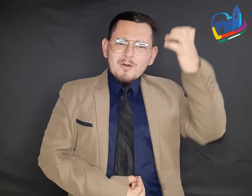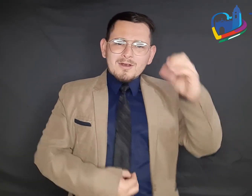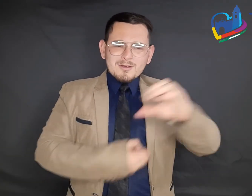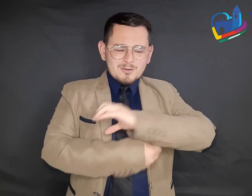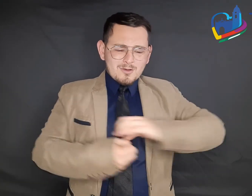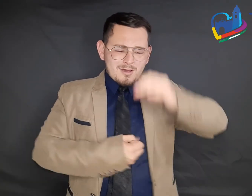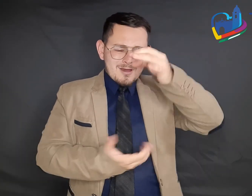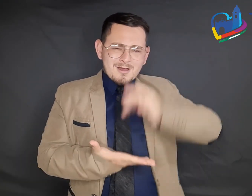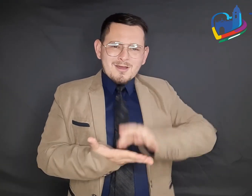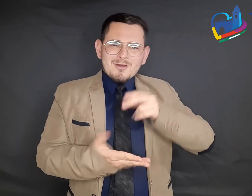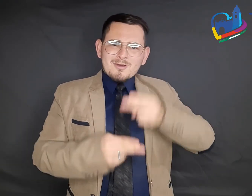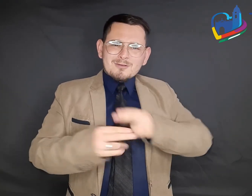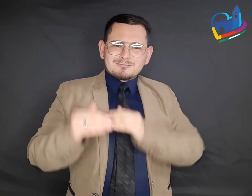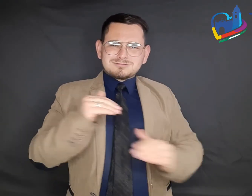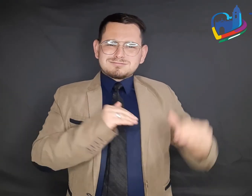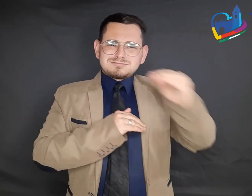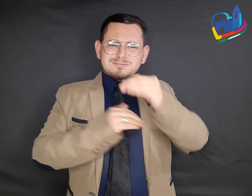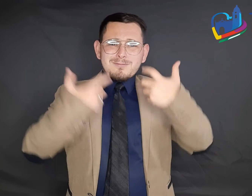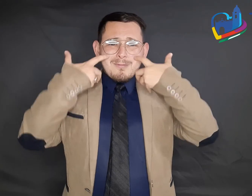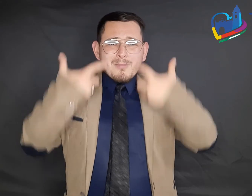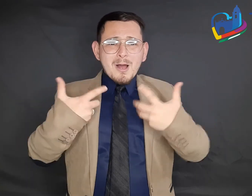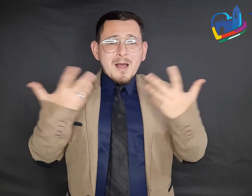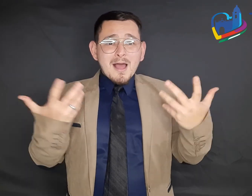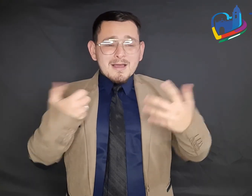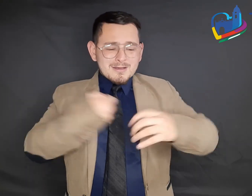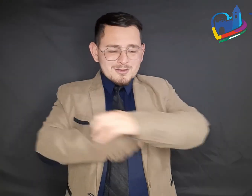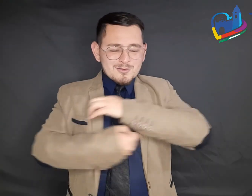somos una ciudad llena de música, disciplina, arte y mucha cultura.